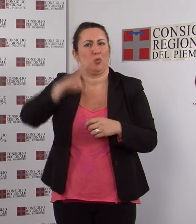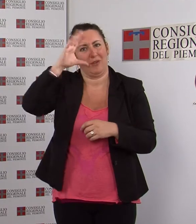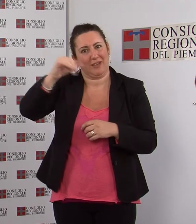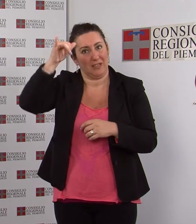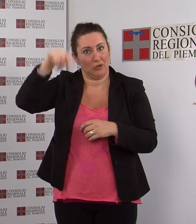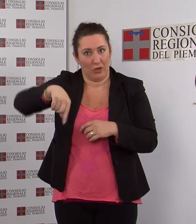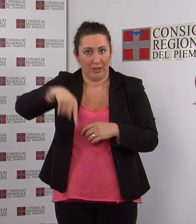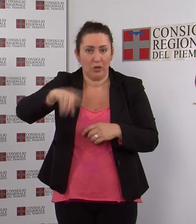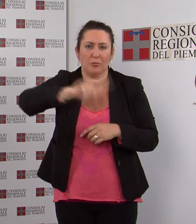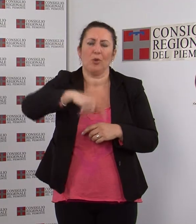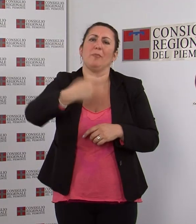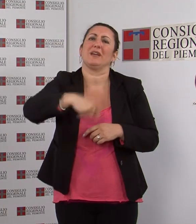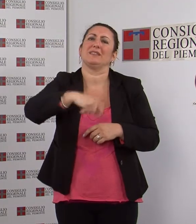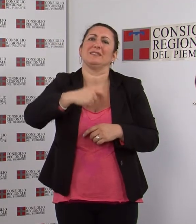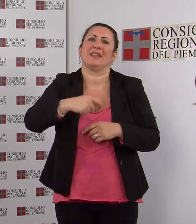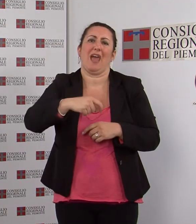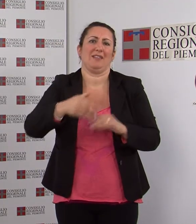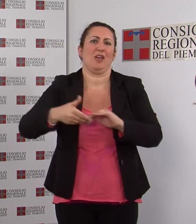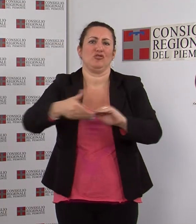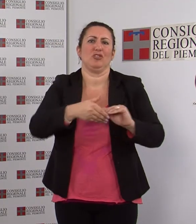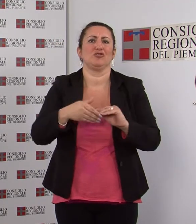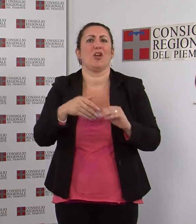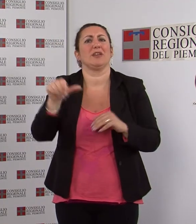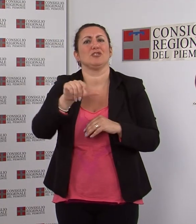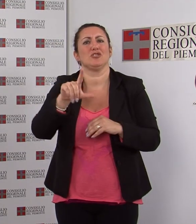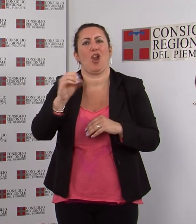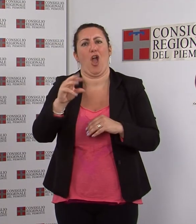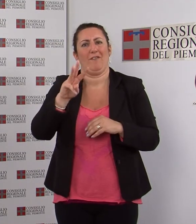presidente della Fondazione Slow Food per la Biodiversità.